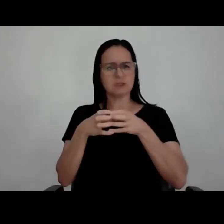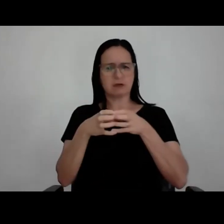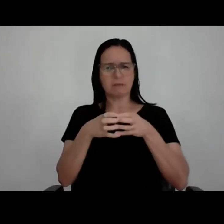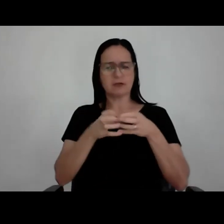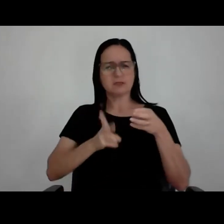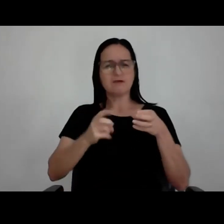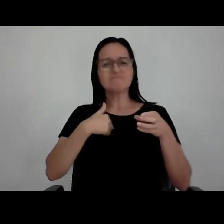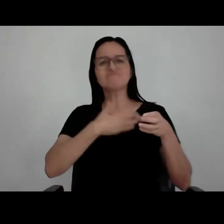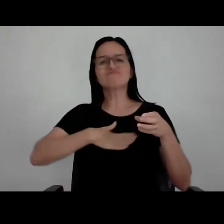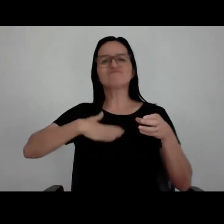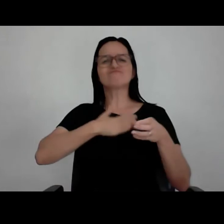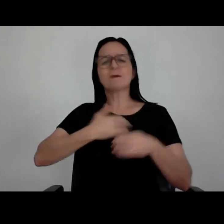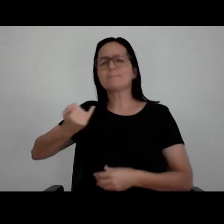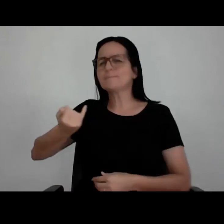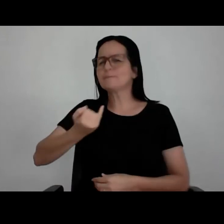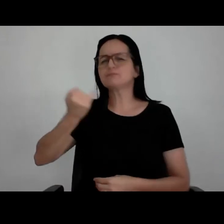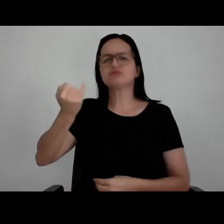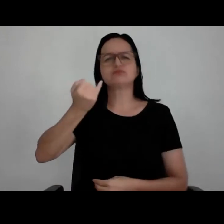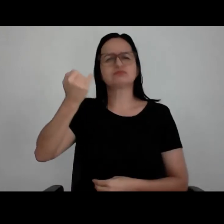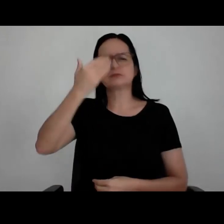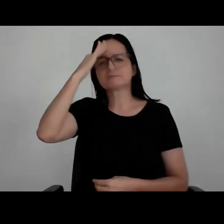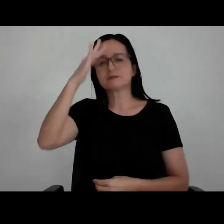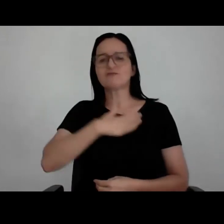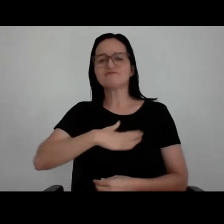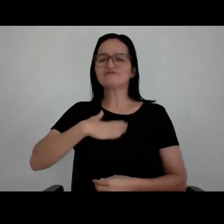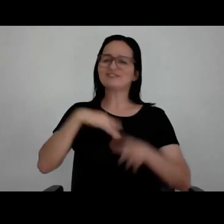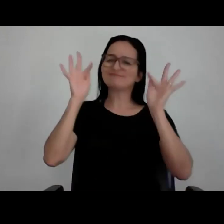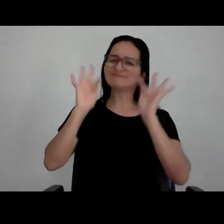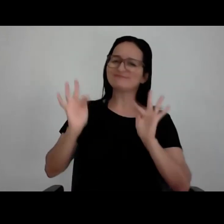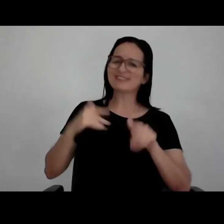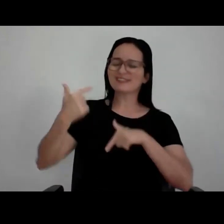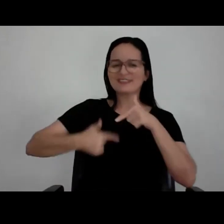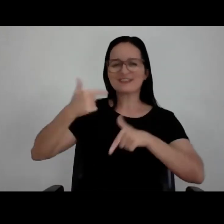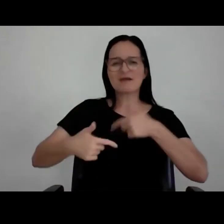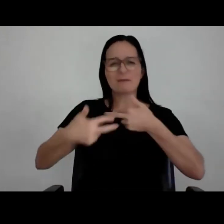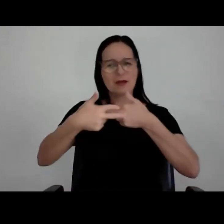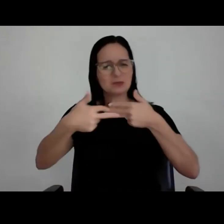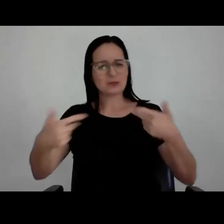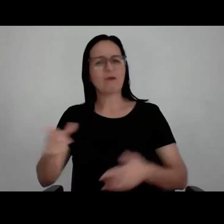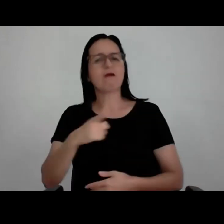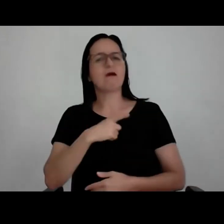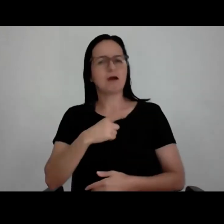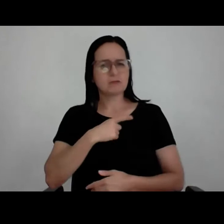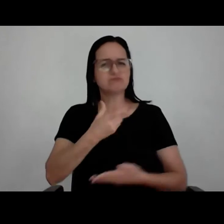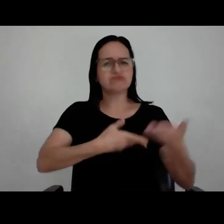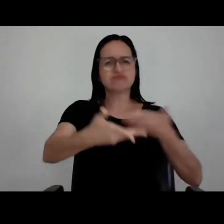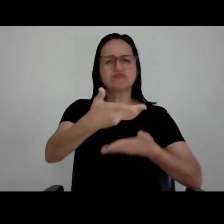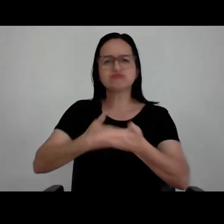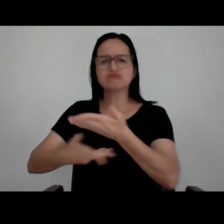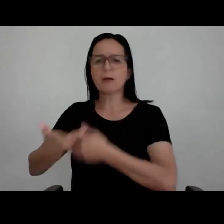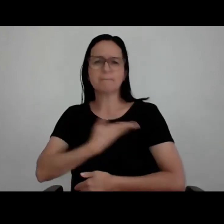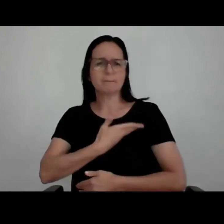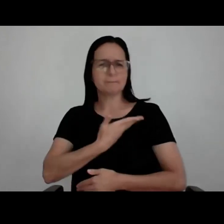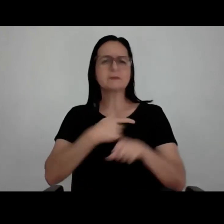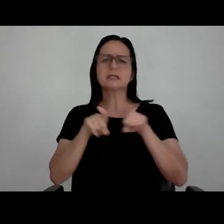a satisfação é uma coisa muito importante. É a satisfação com que faz, a satisfação com o que você trabalha, a satisfação com o que você se relaciona com os amigos. Isso é o mais